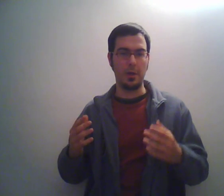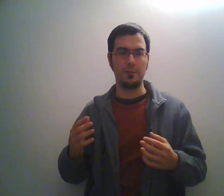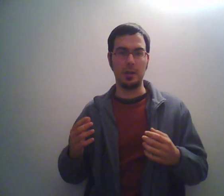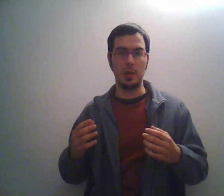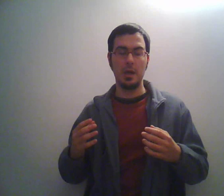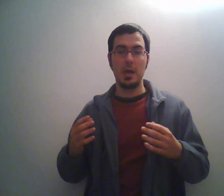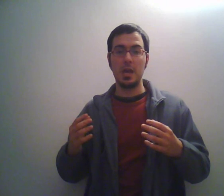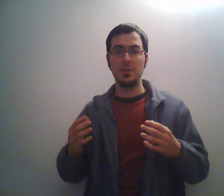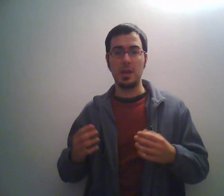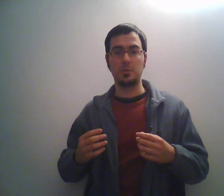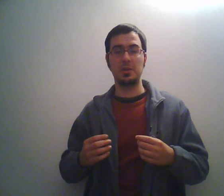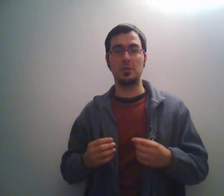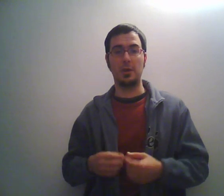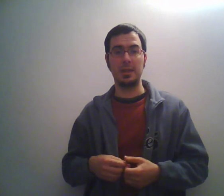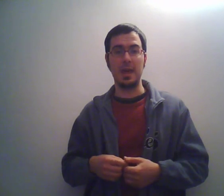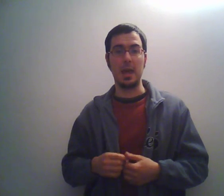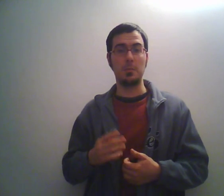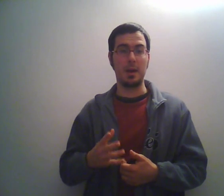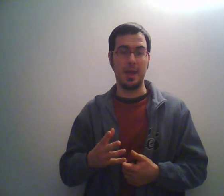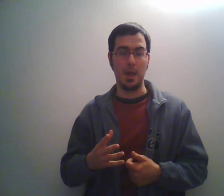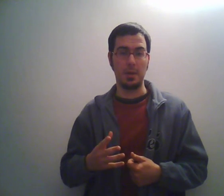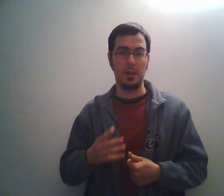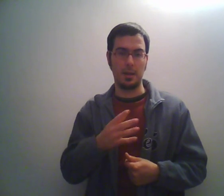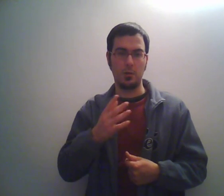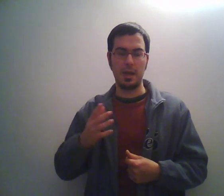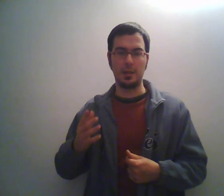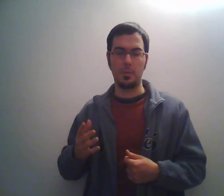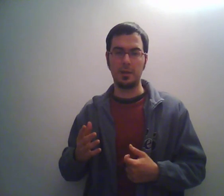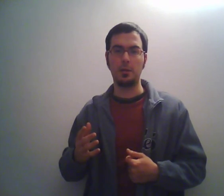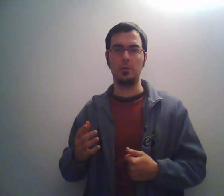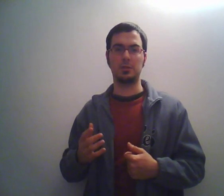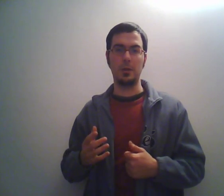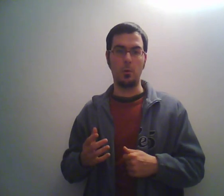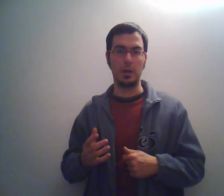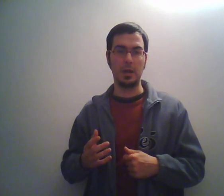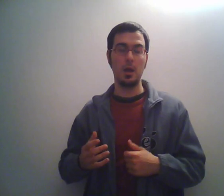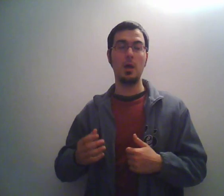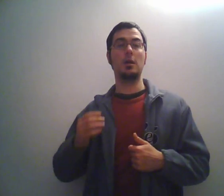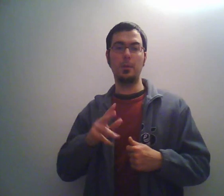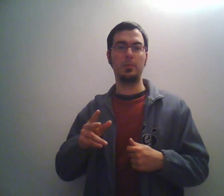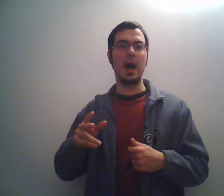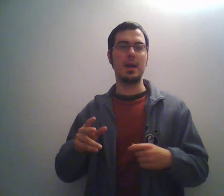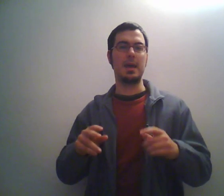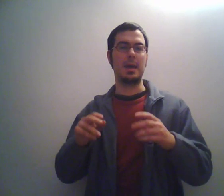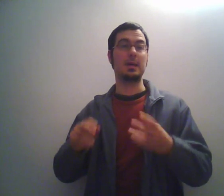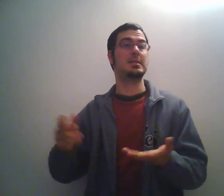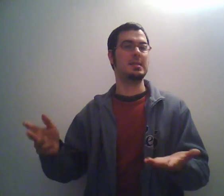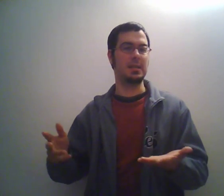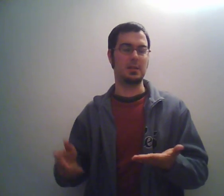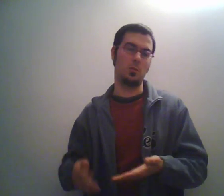quei film e vedremo spesso e volentieri Mark Hamill, l'attore che ha interpretato Luke Skywalker doppiare se stesso,